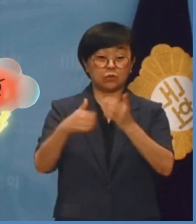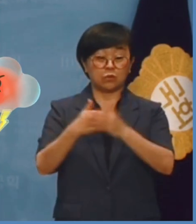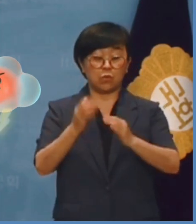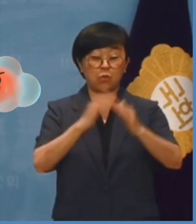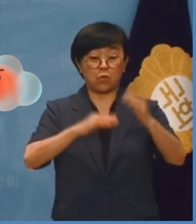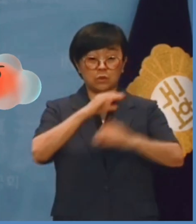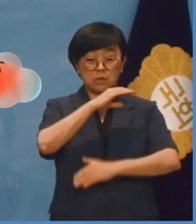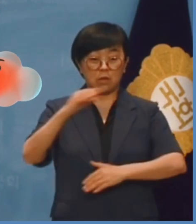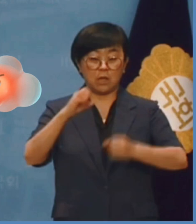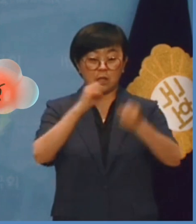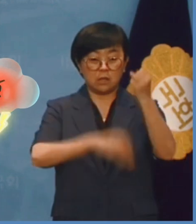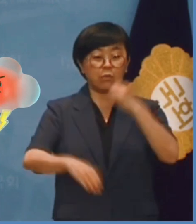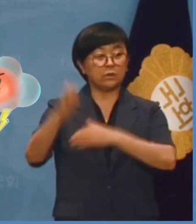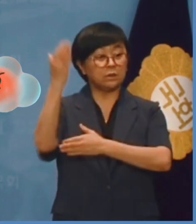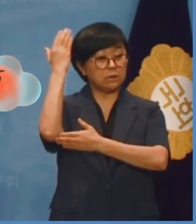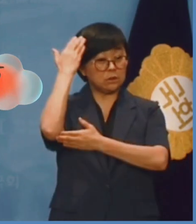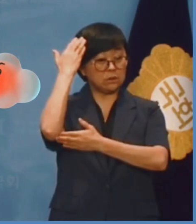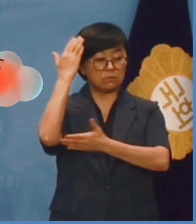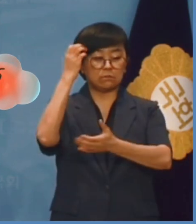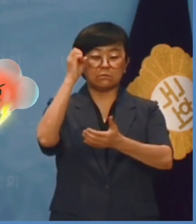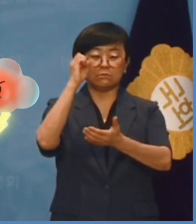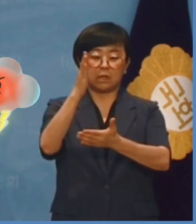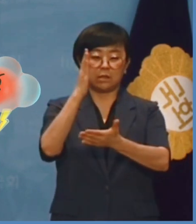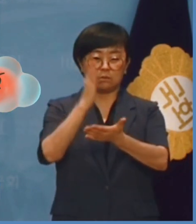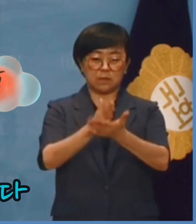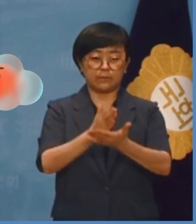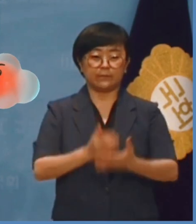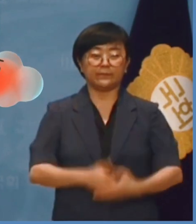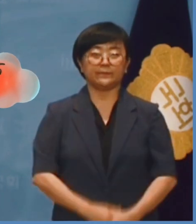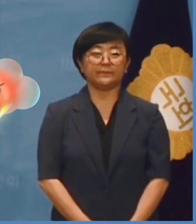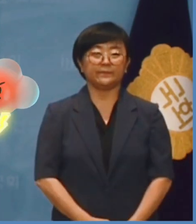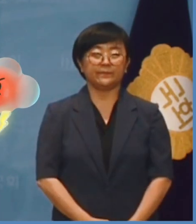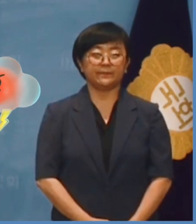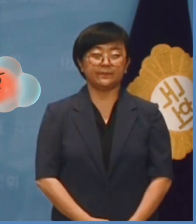공정과 상식을 언급할 자격이 없습니다.